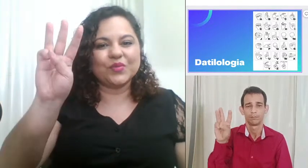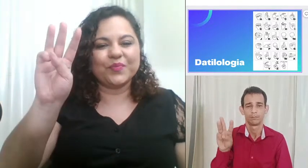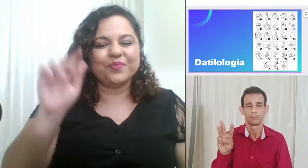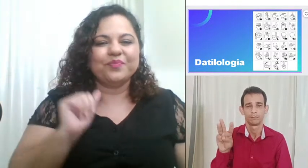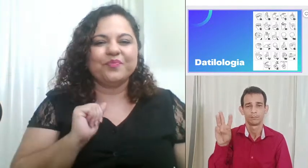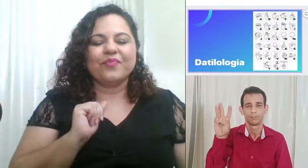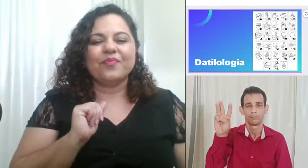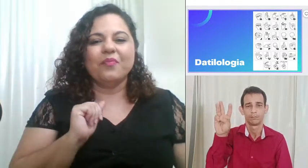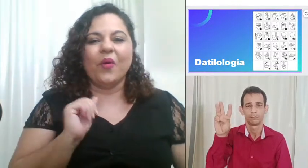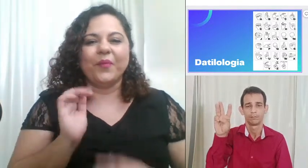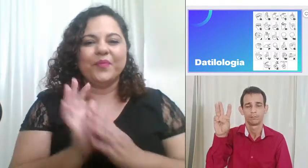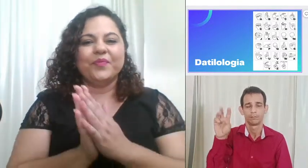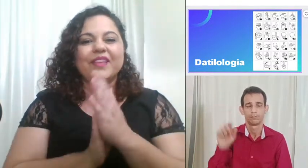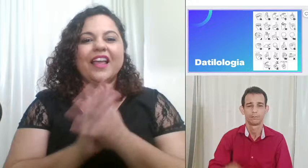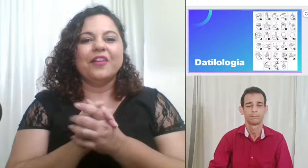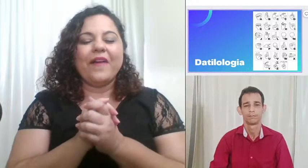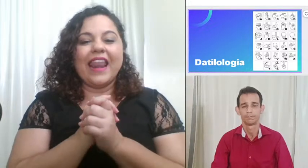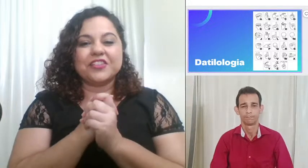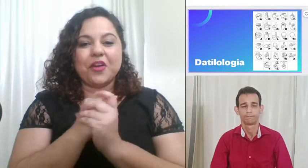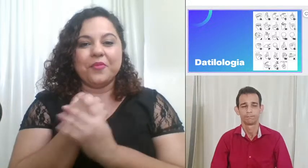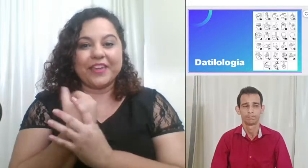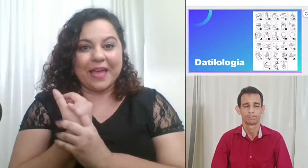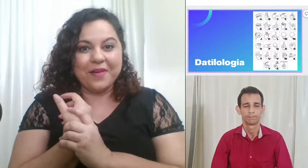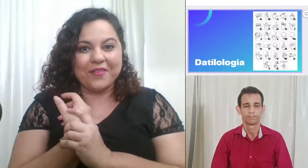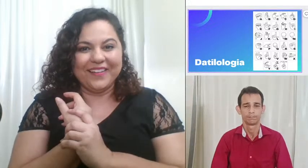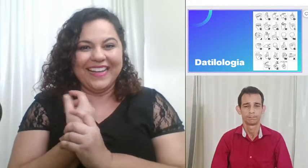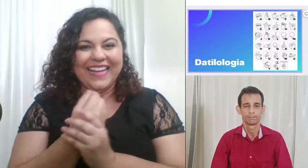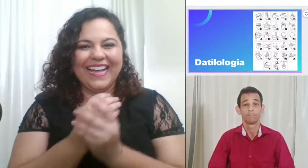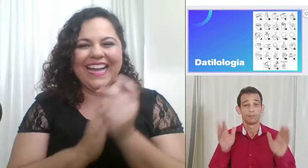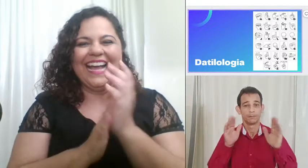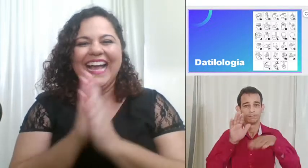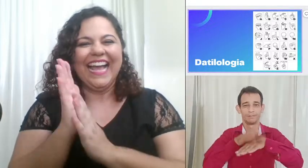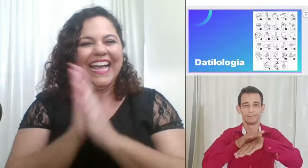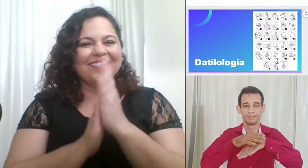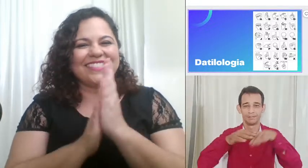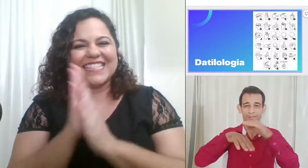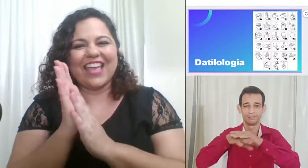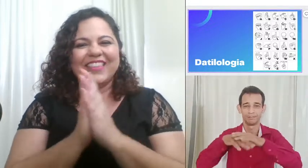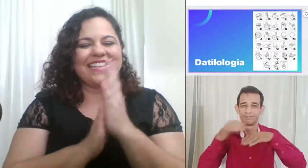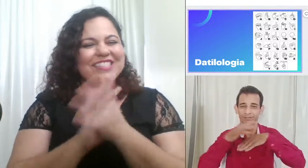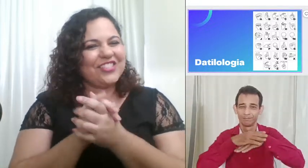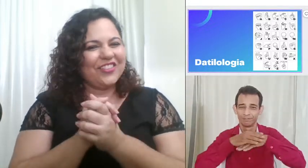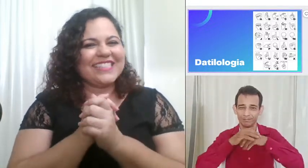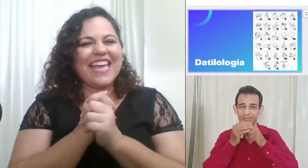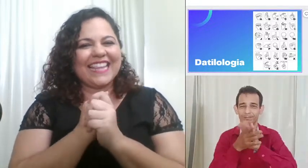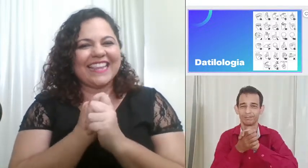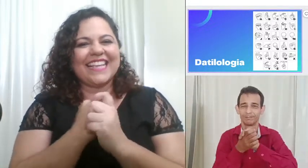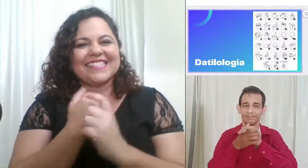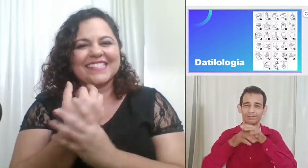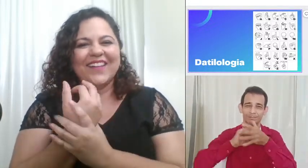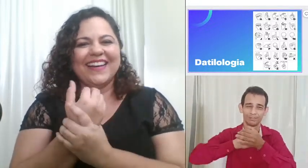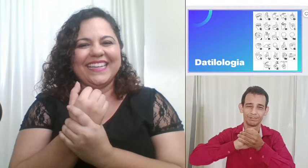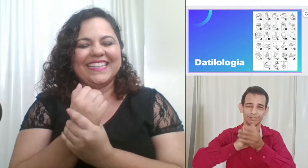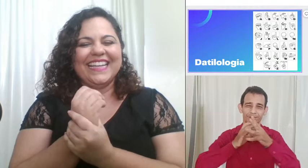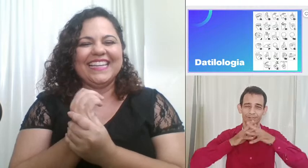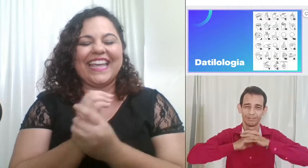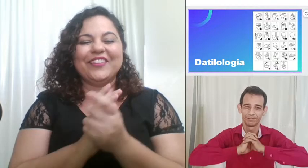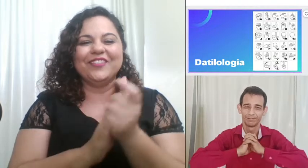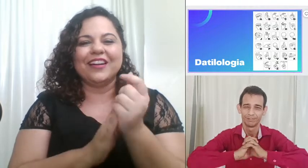bom vamos relaxar um pouquinho a mão vocês devem tá sentindo uma certa tensão aí né quem nunca